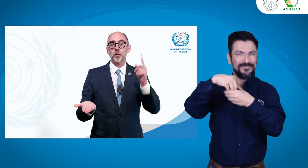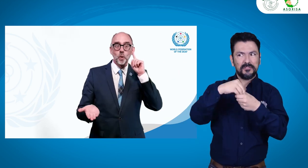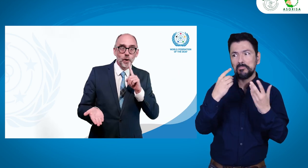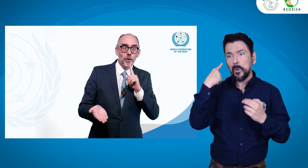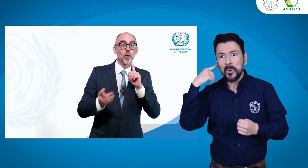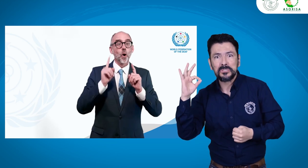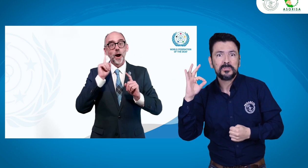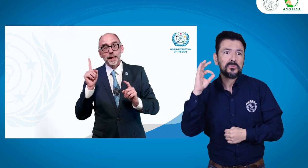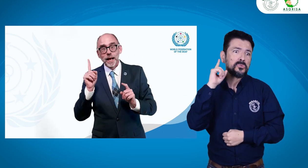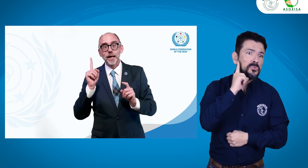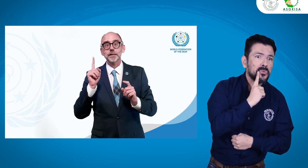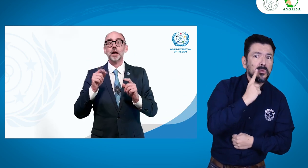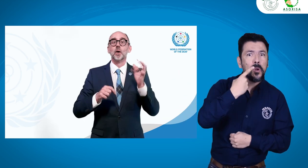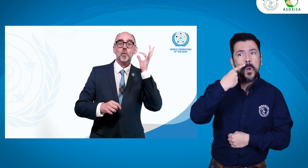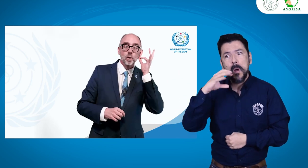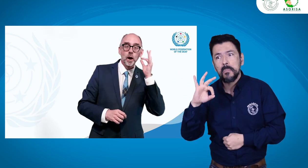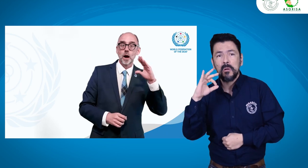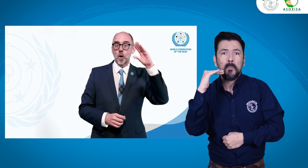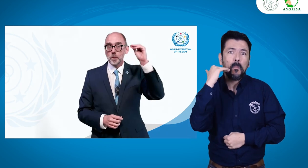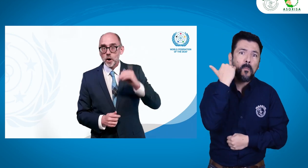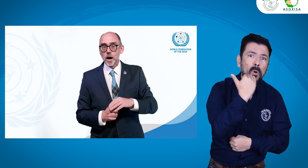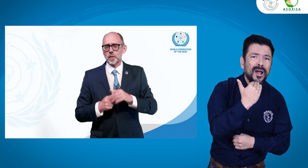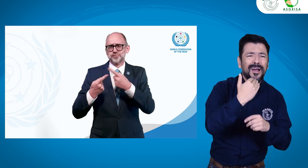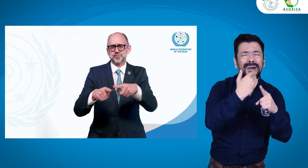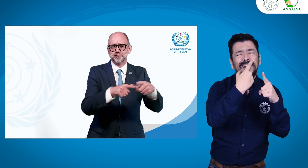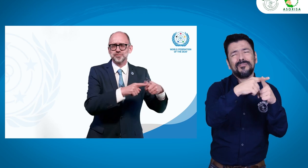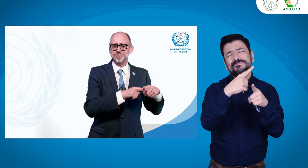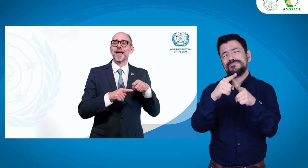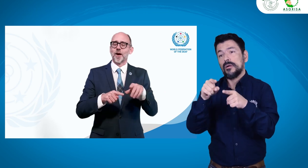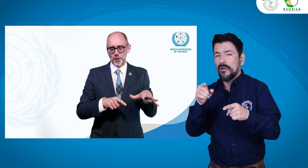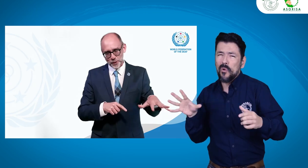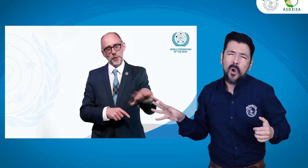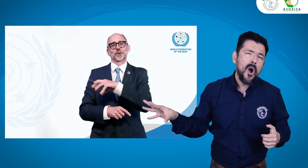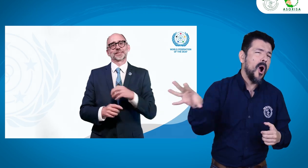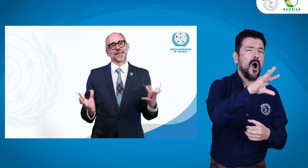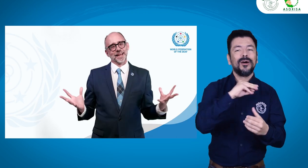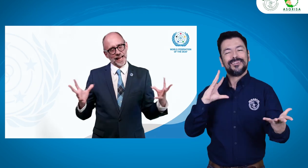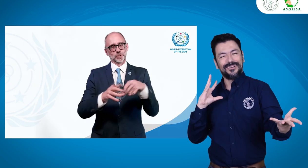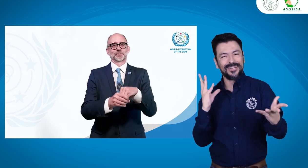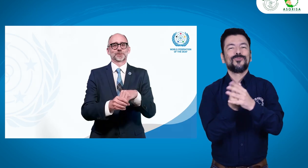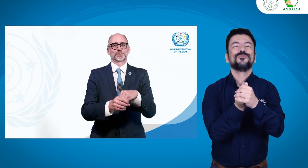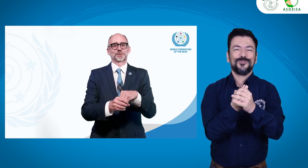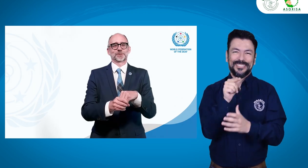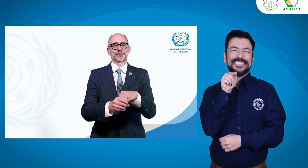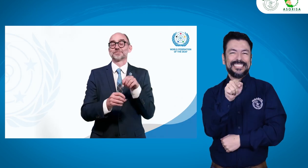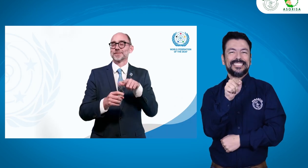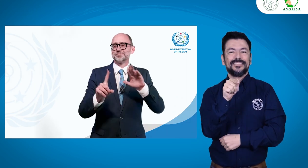acerca de la comunidad. Sordos, oyentes, niños, niñas, que todos realmente